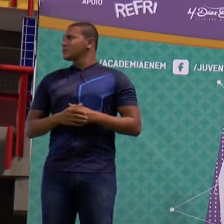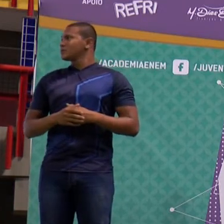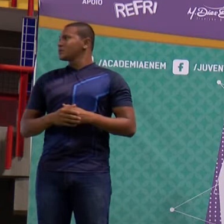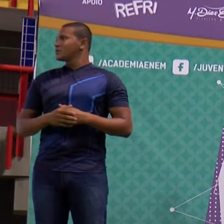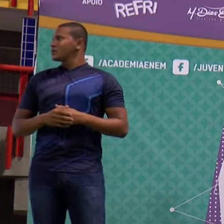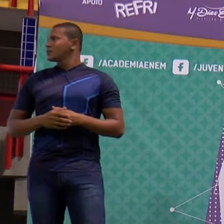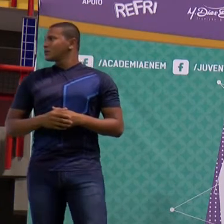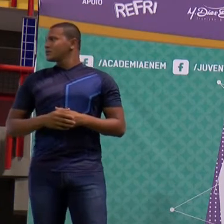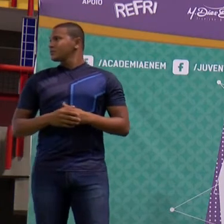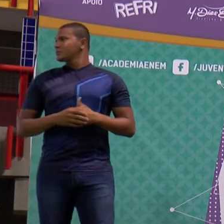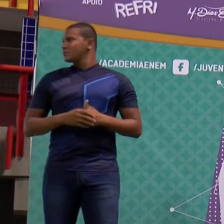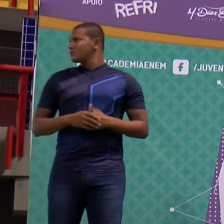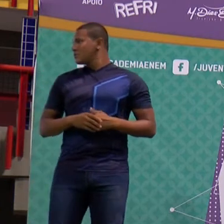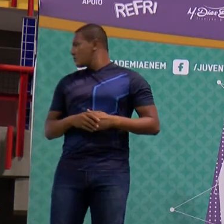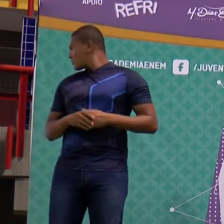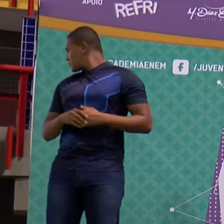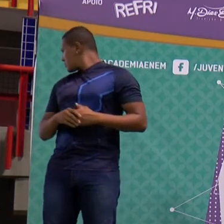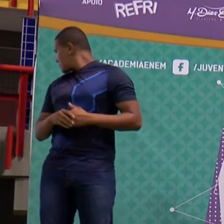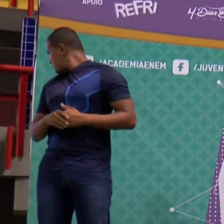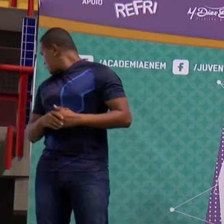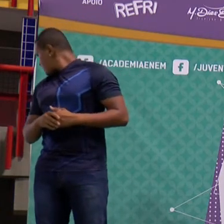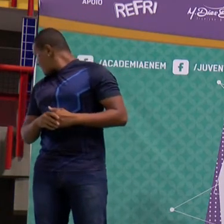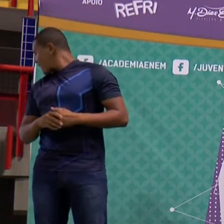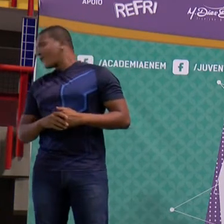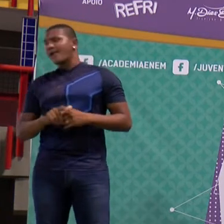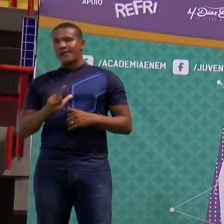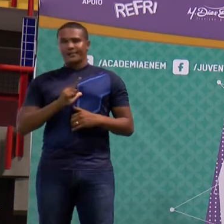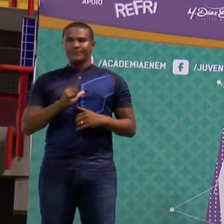Não sai de casa sem ler sobre esse assunto, viu, turma?